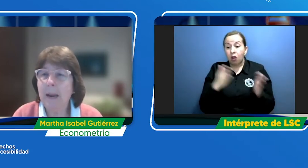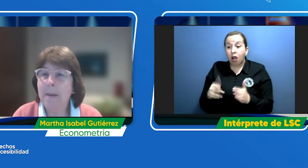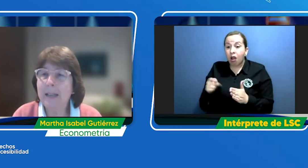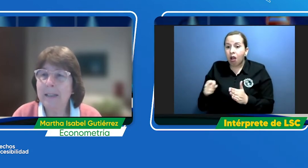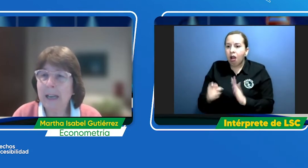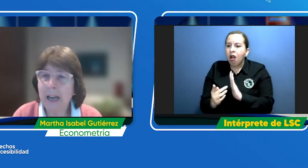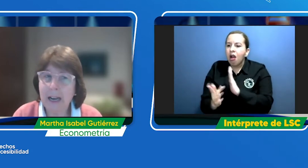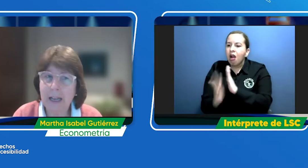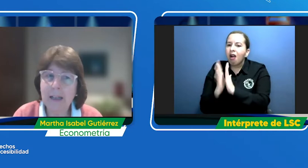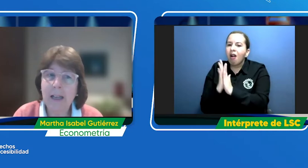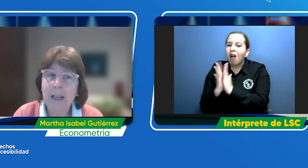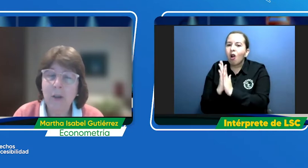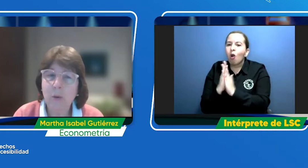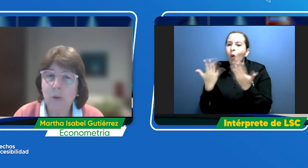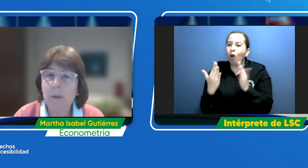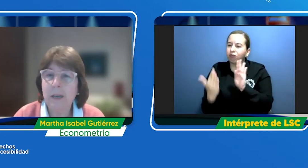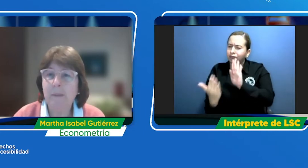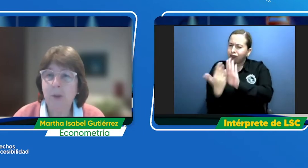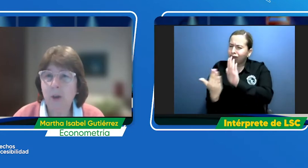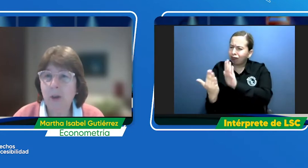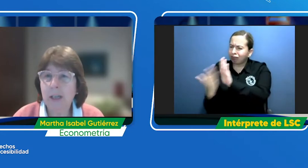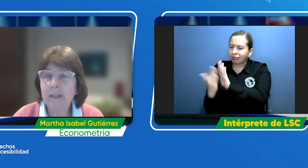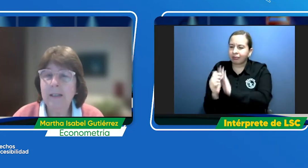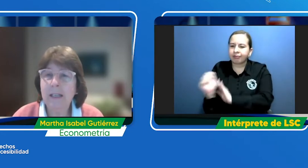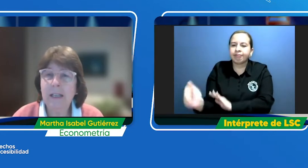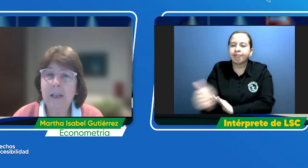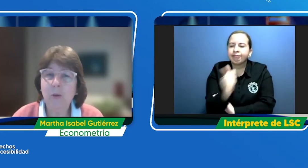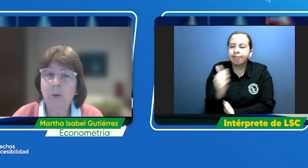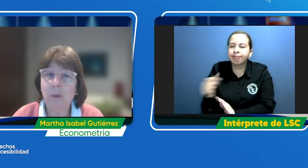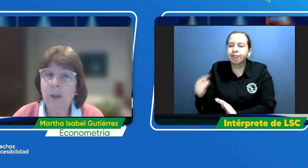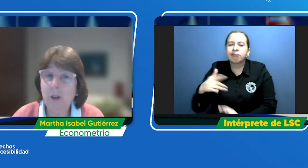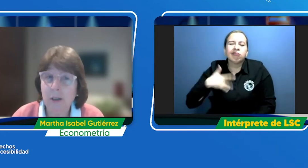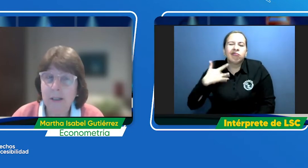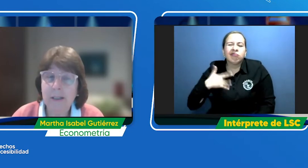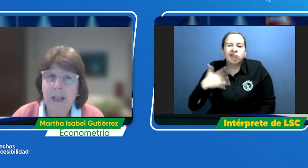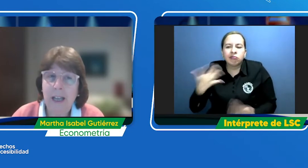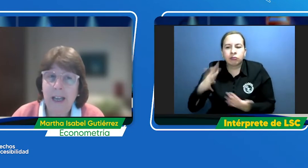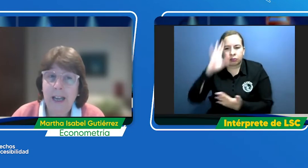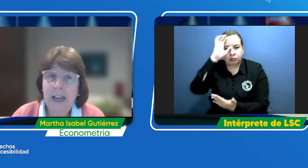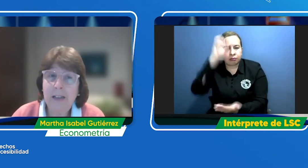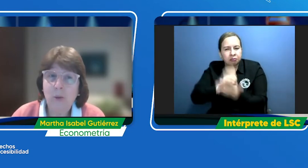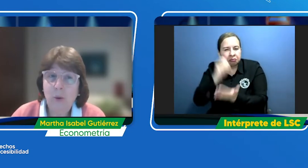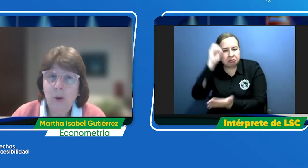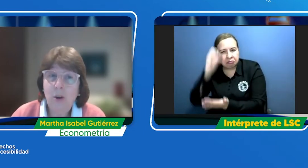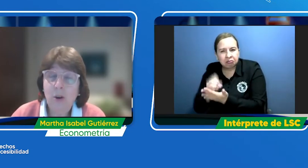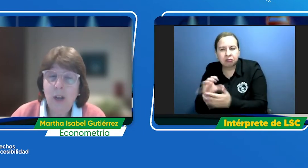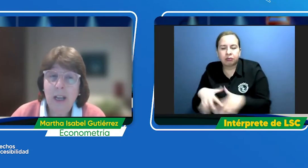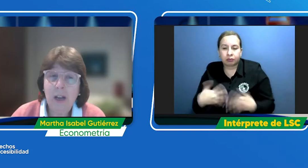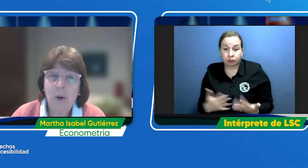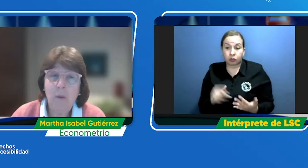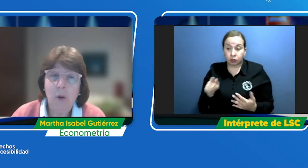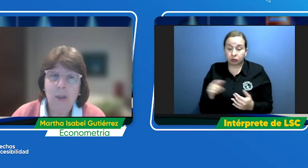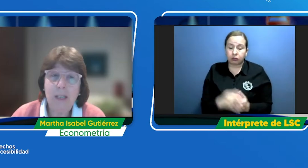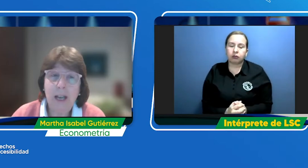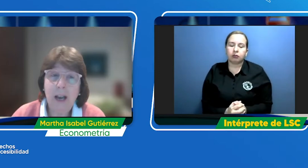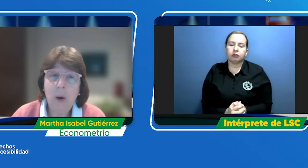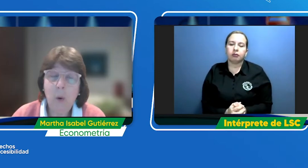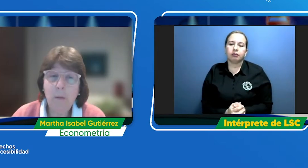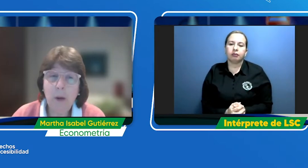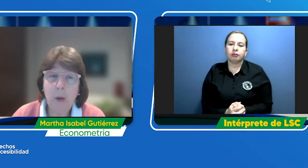más cercana sus percepciones y sus opiniones. El estudio como lo decía Juan Manuel